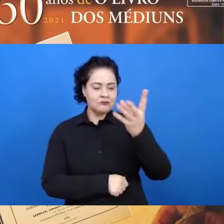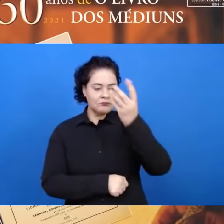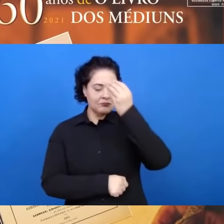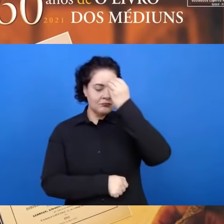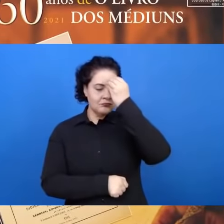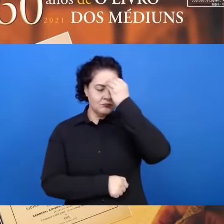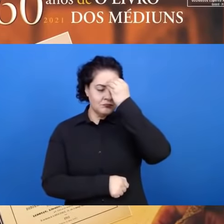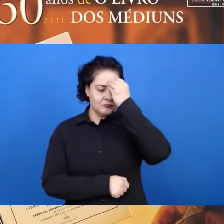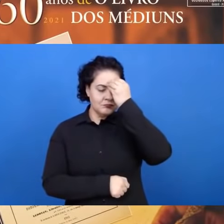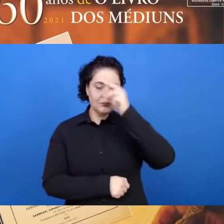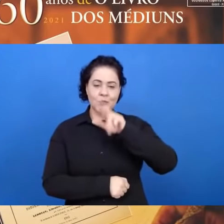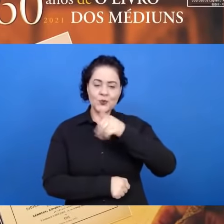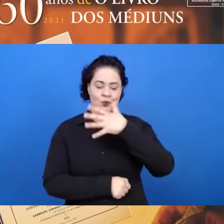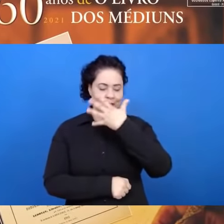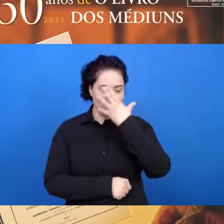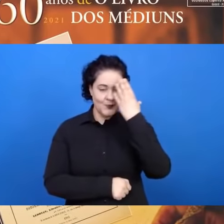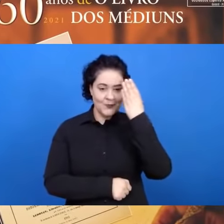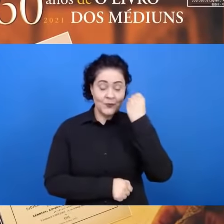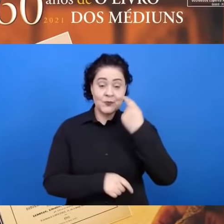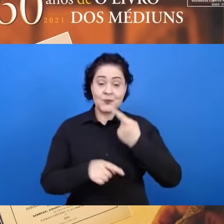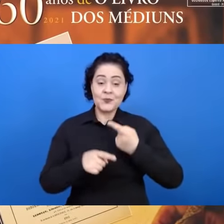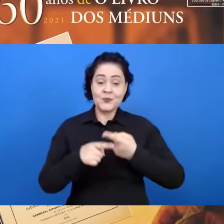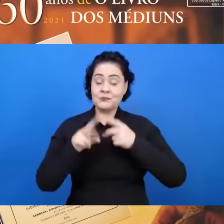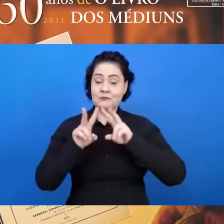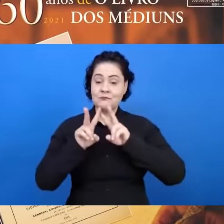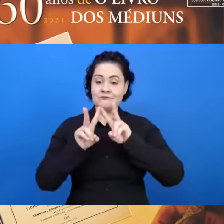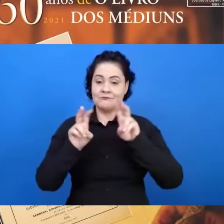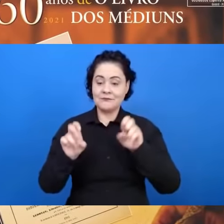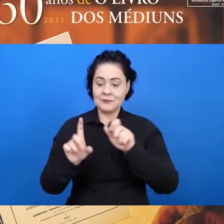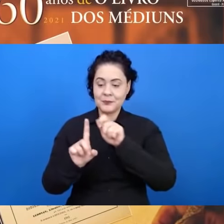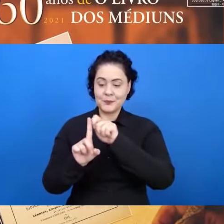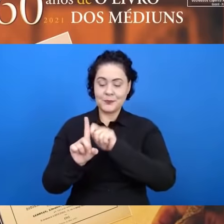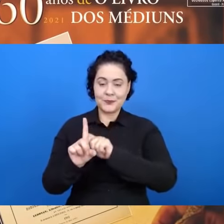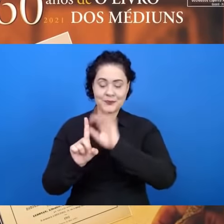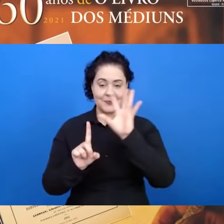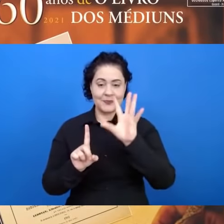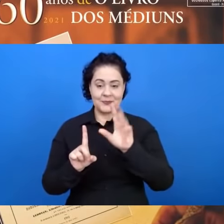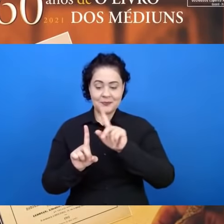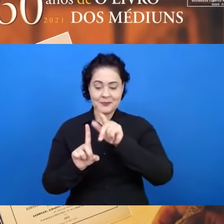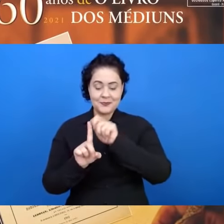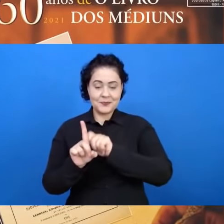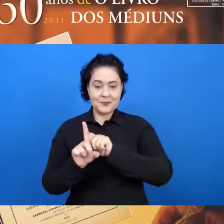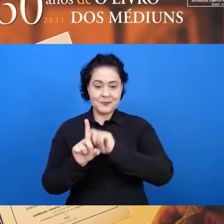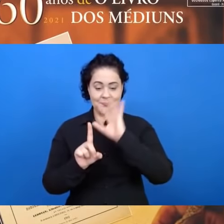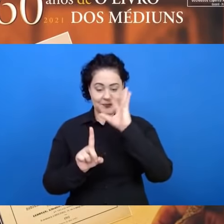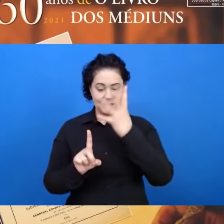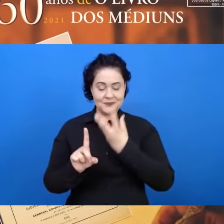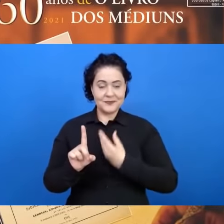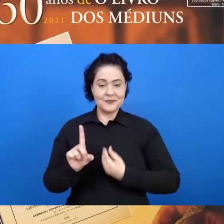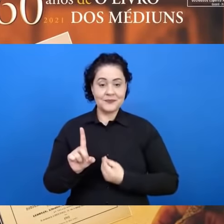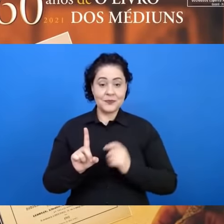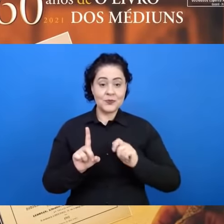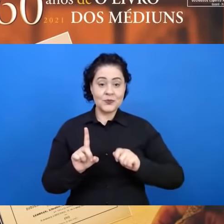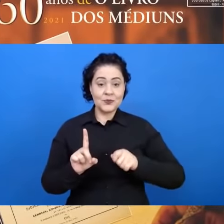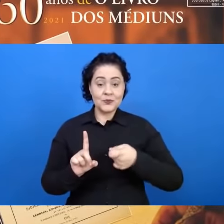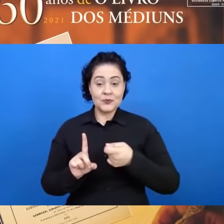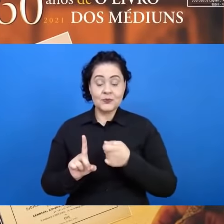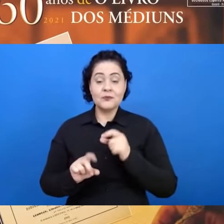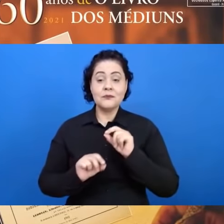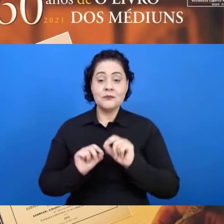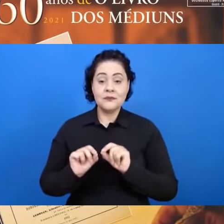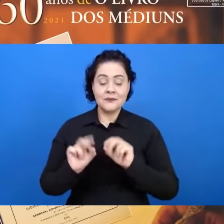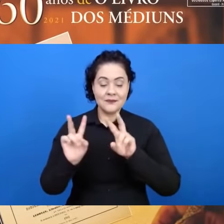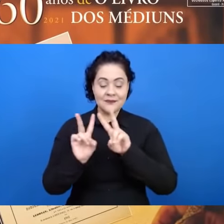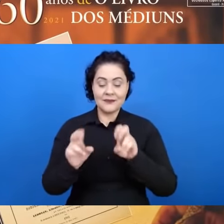já que a temática do Mesa Espírita gira em torno justamente dos 160 anos